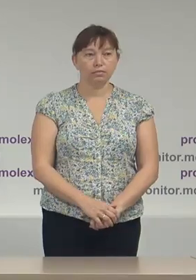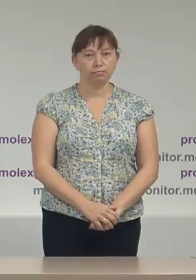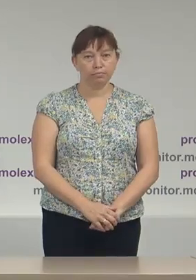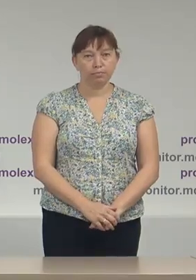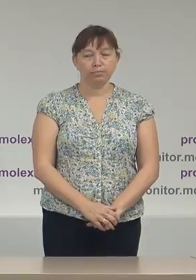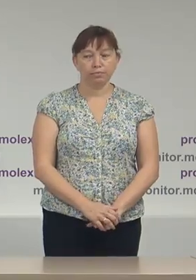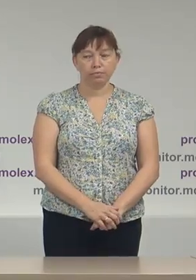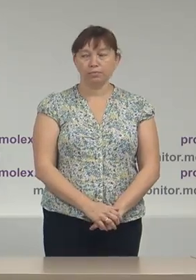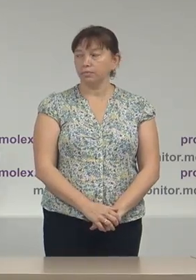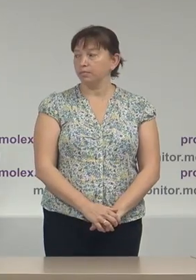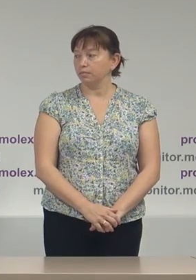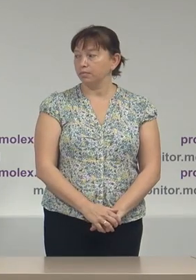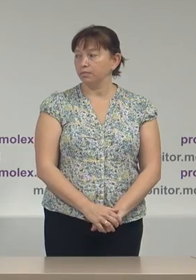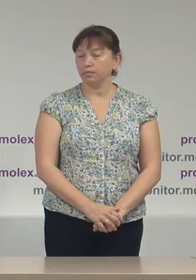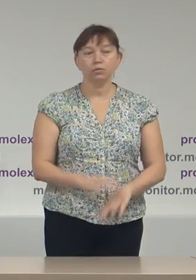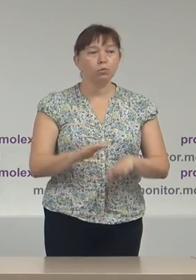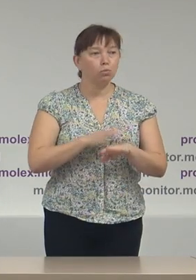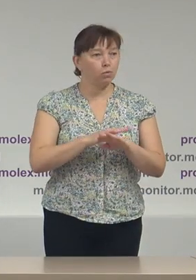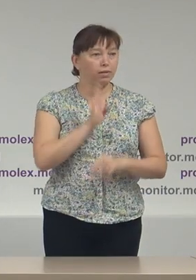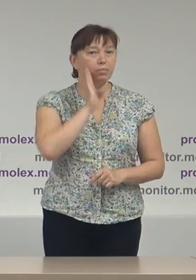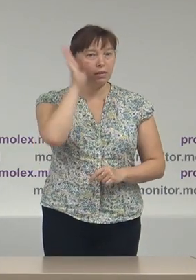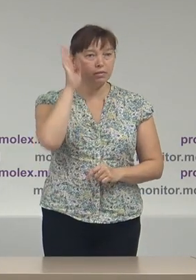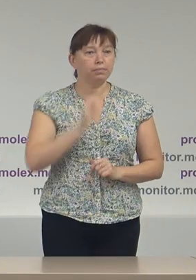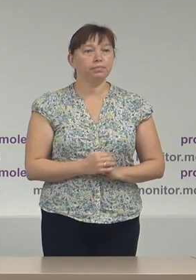Cred că da. Mă dimineața?